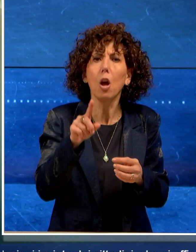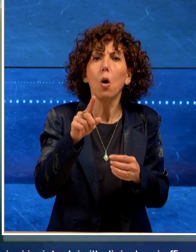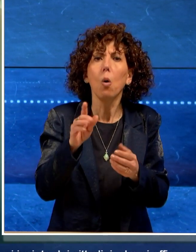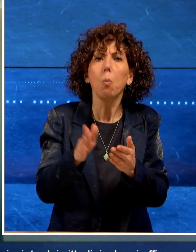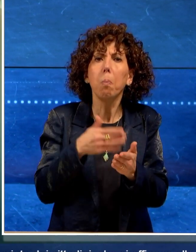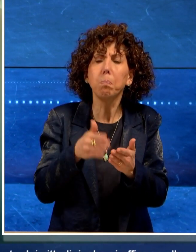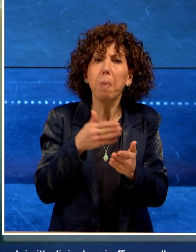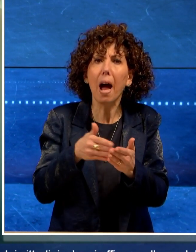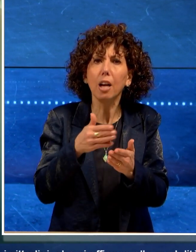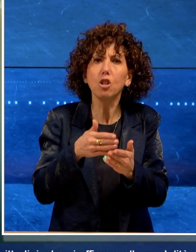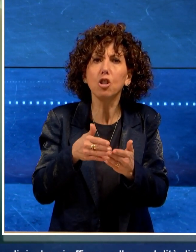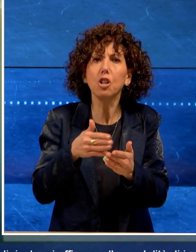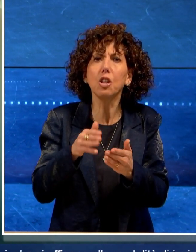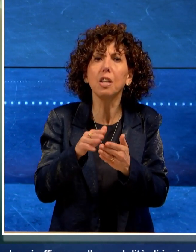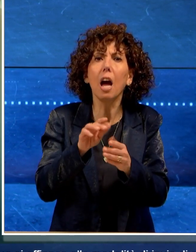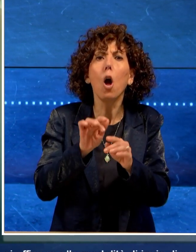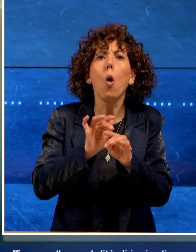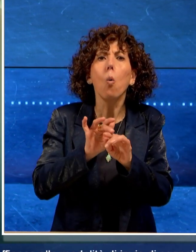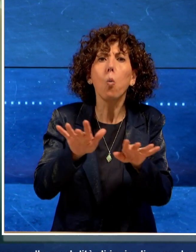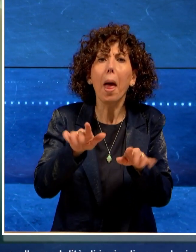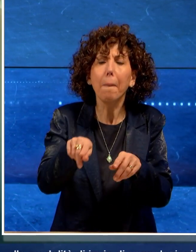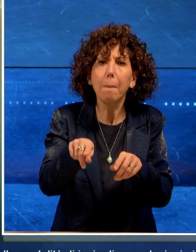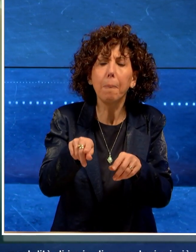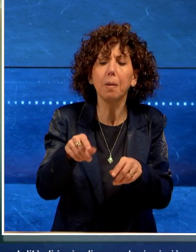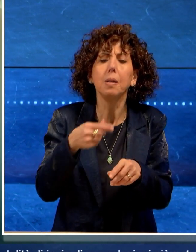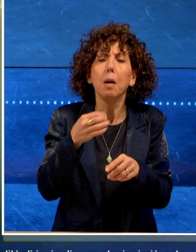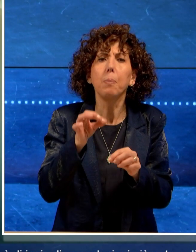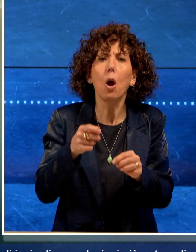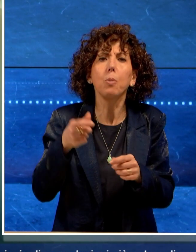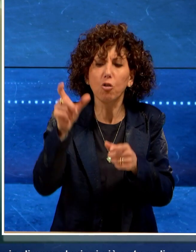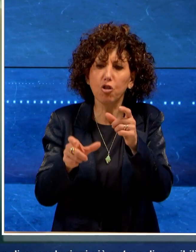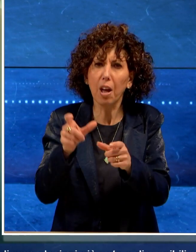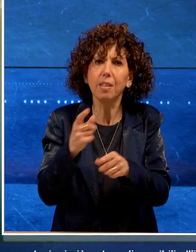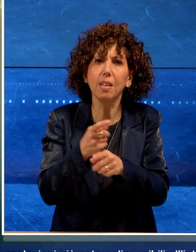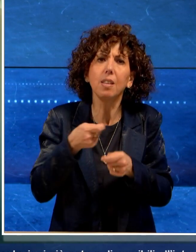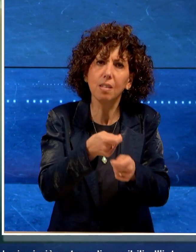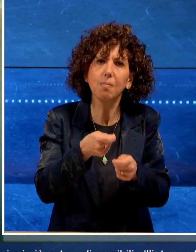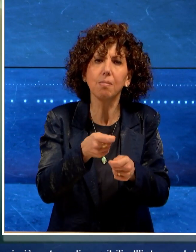pagina web dedicata alle segnalazioni inviate dai cittadini.